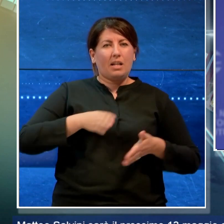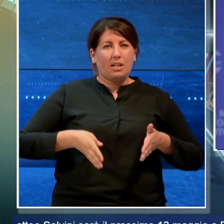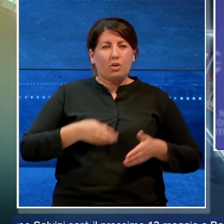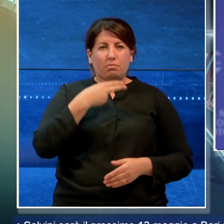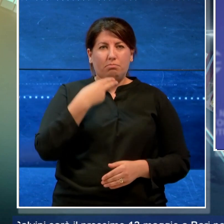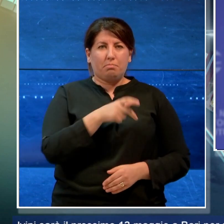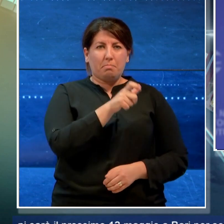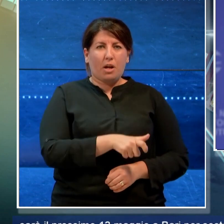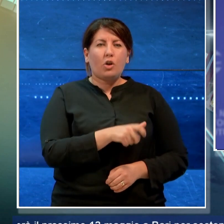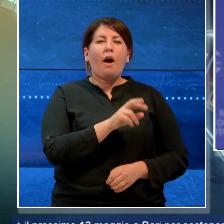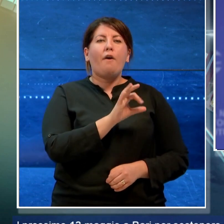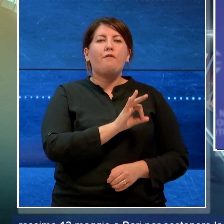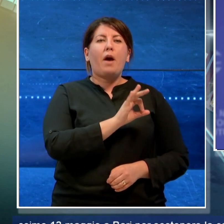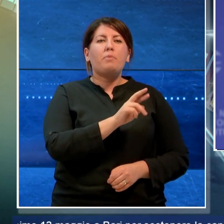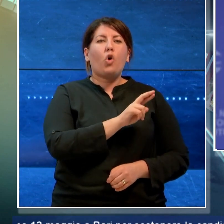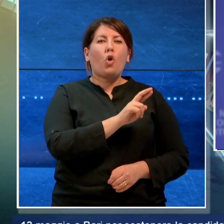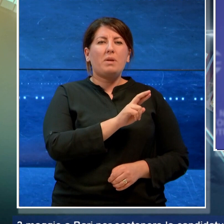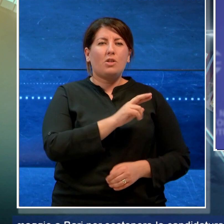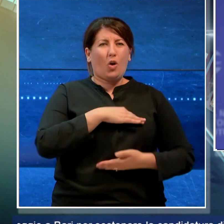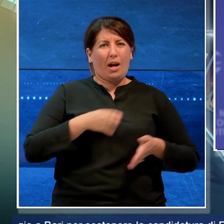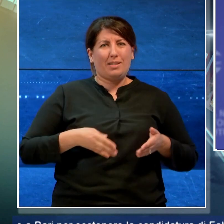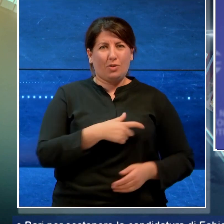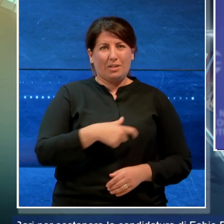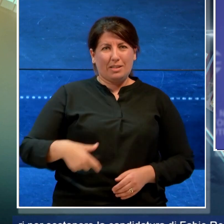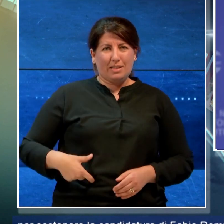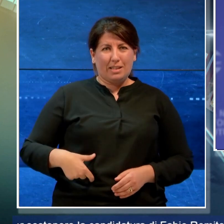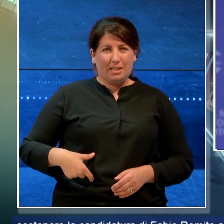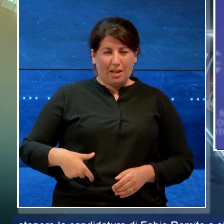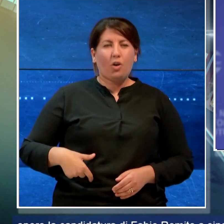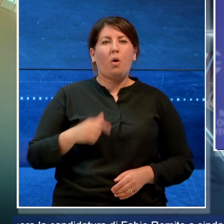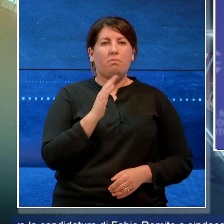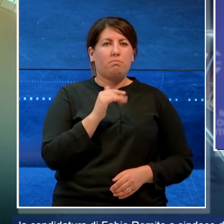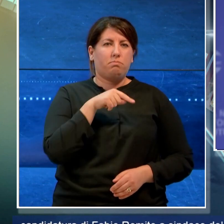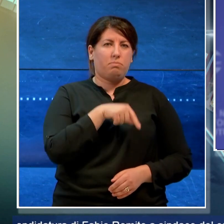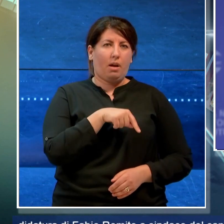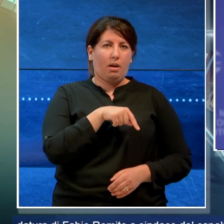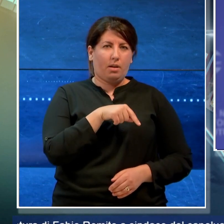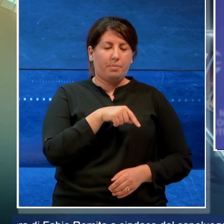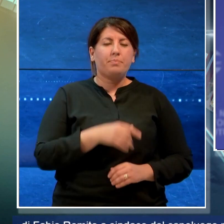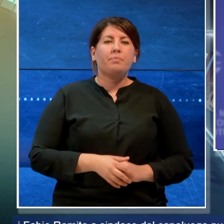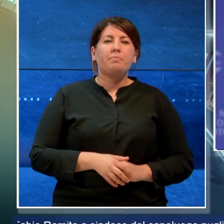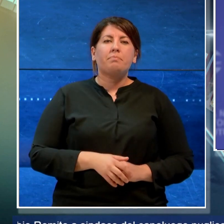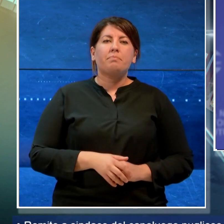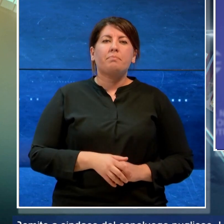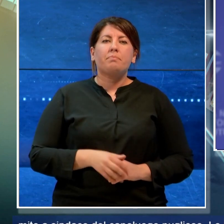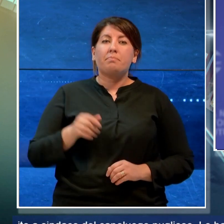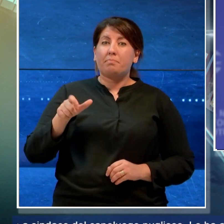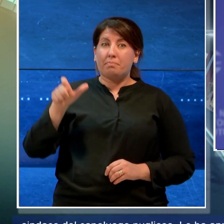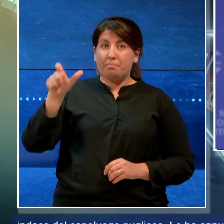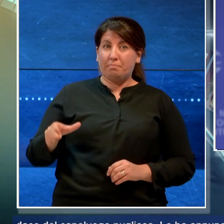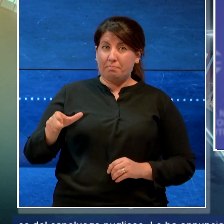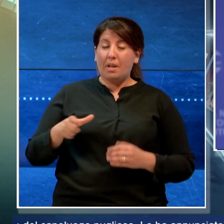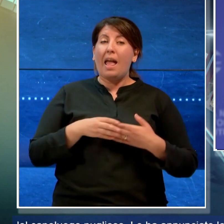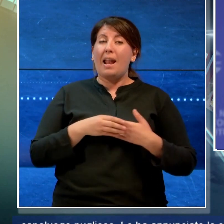Fabio Romito a sindaco del capoluogo pugliese. Lo ha annunciato lo stesso leader